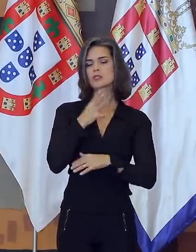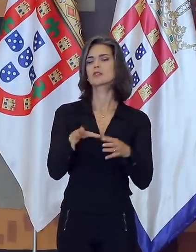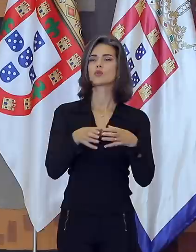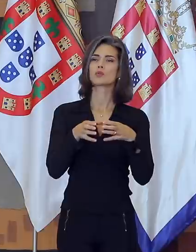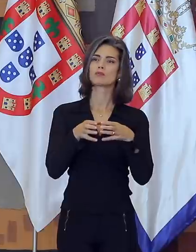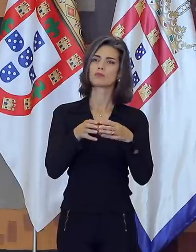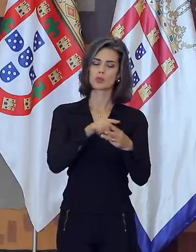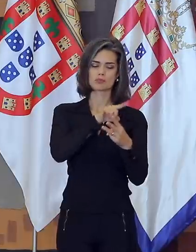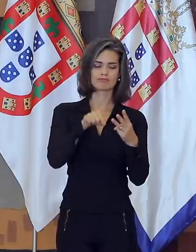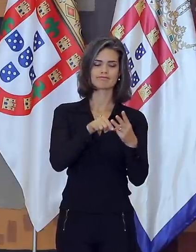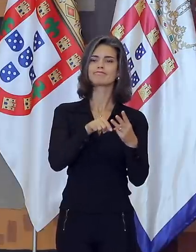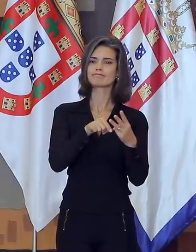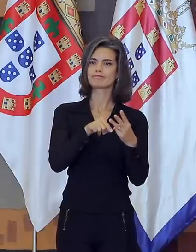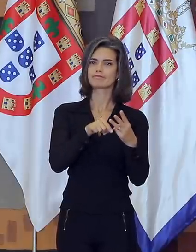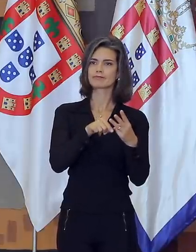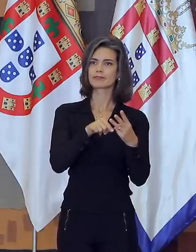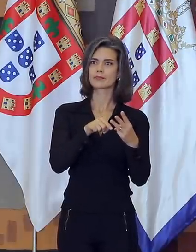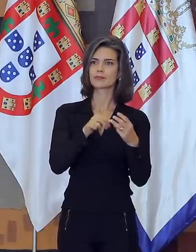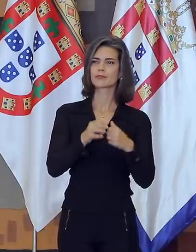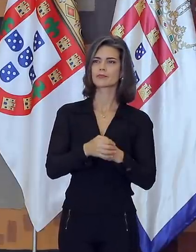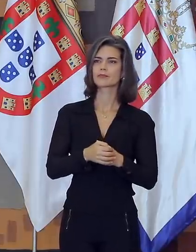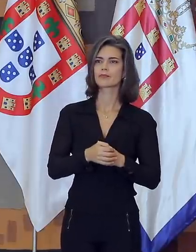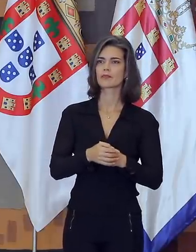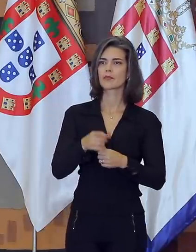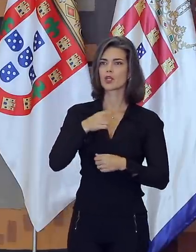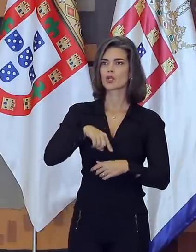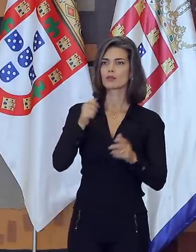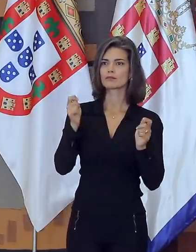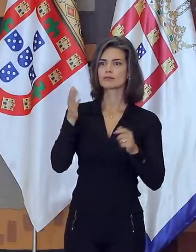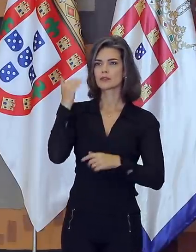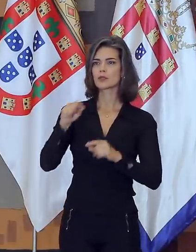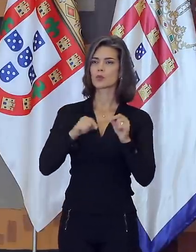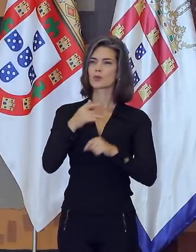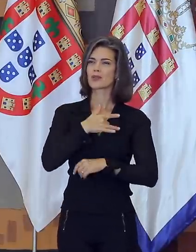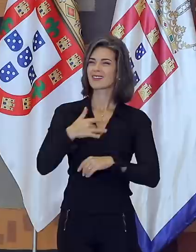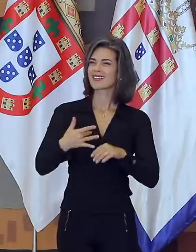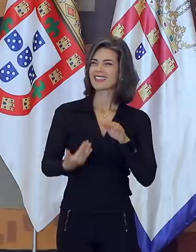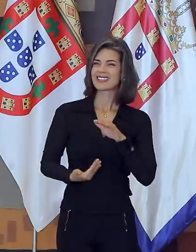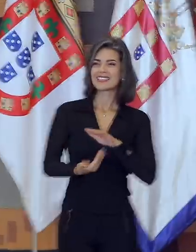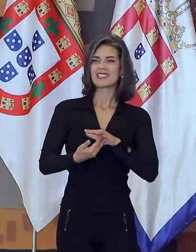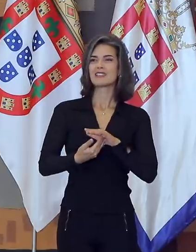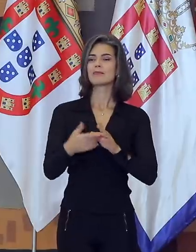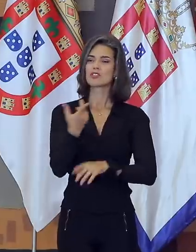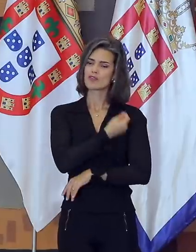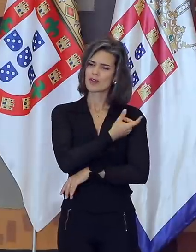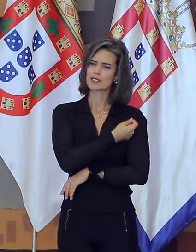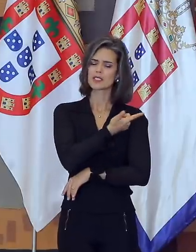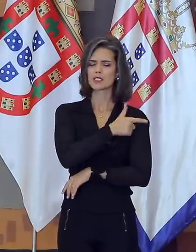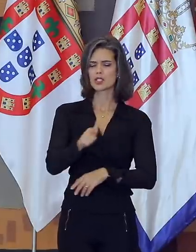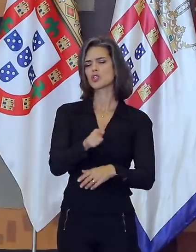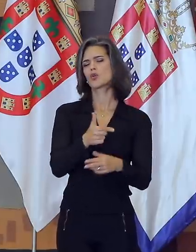prioridades. Temos impulsionado uma diplomacia da saúde que, no limite, se traduz em vacinas e outros